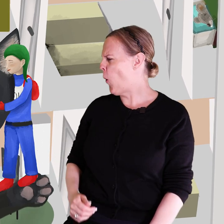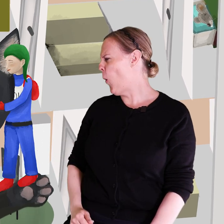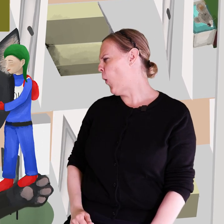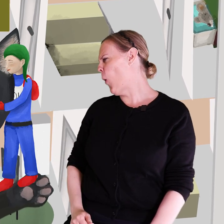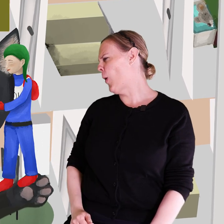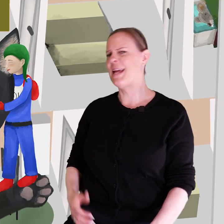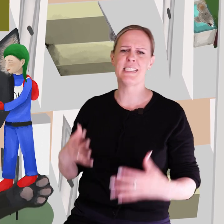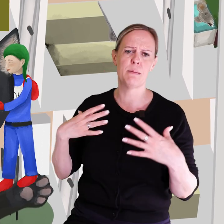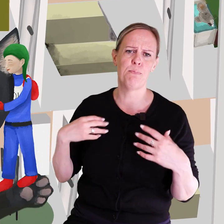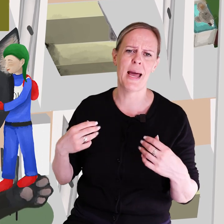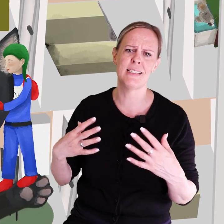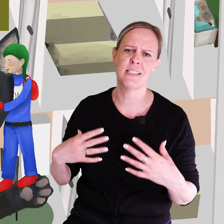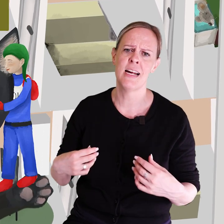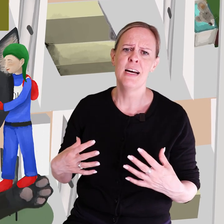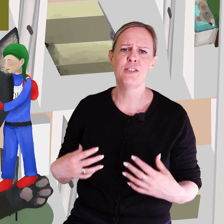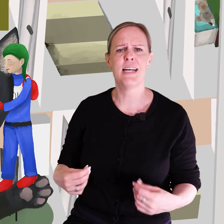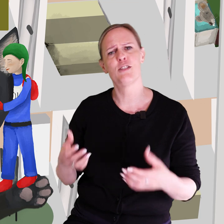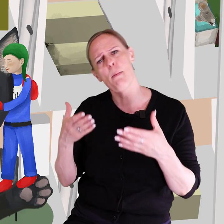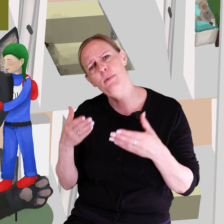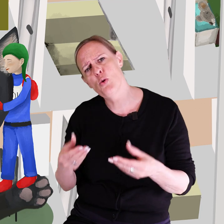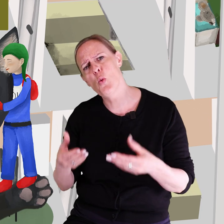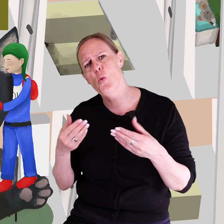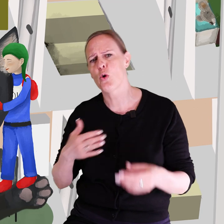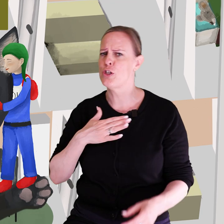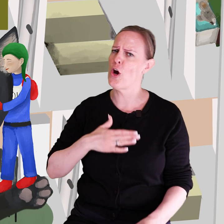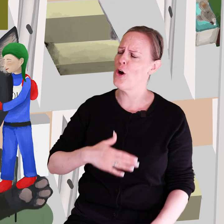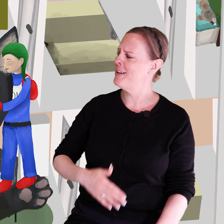Åh, hennes päls känns så mjuk och skön.